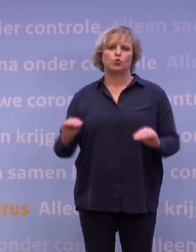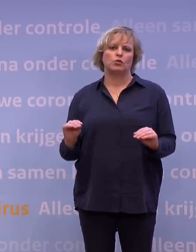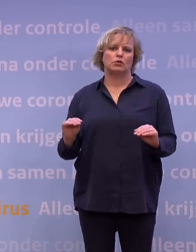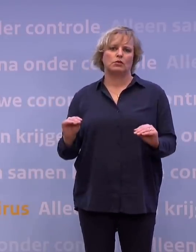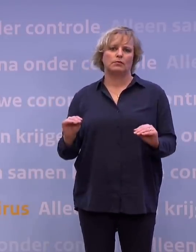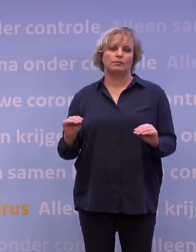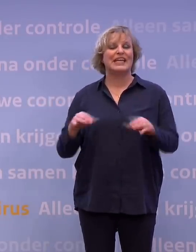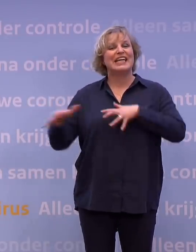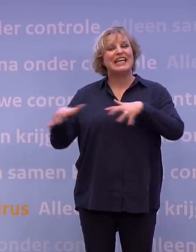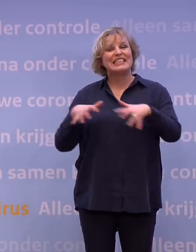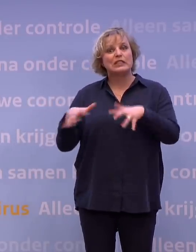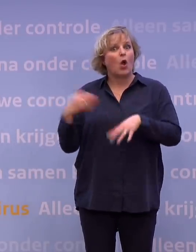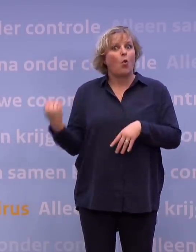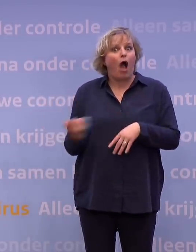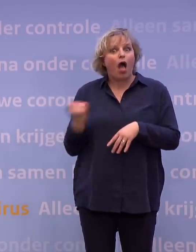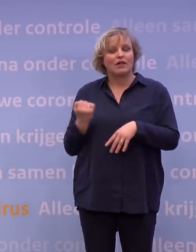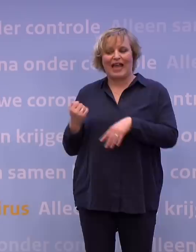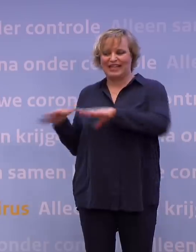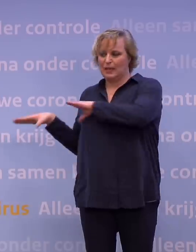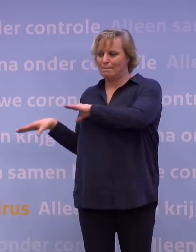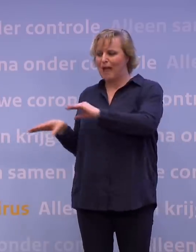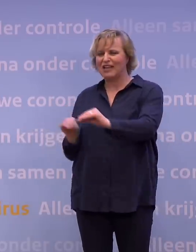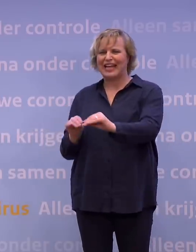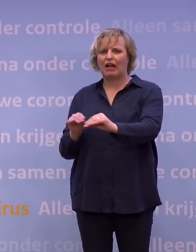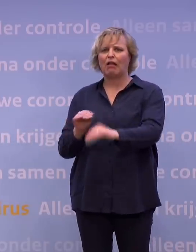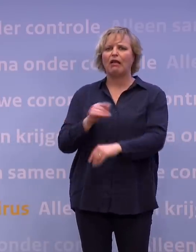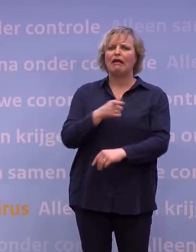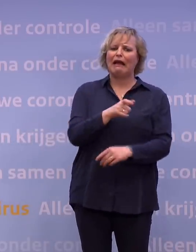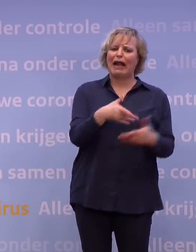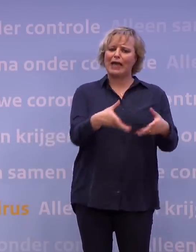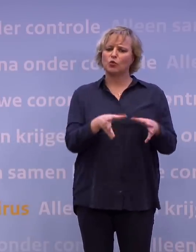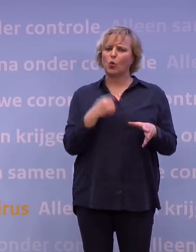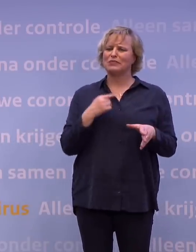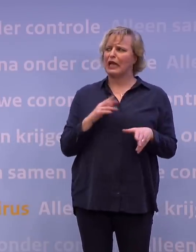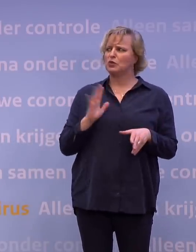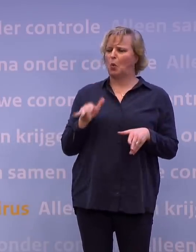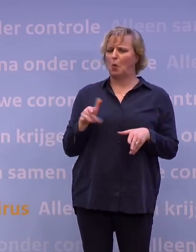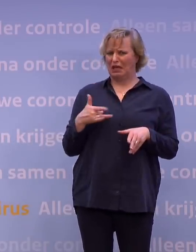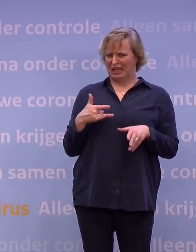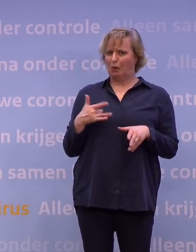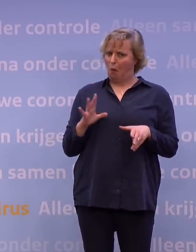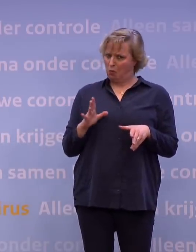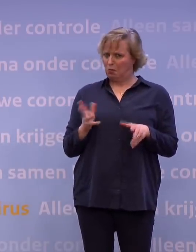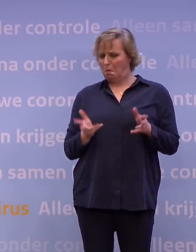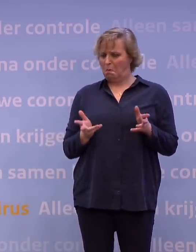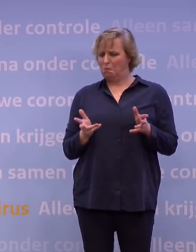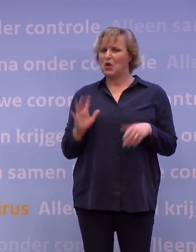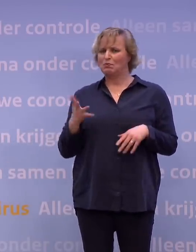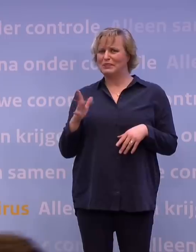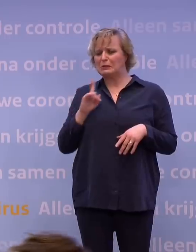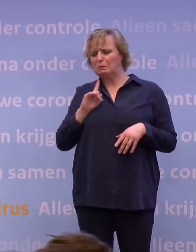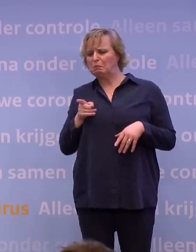Dat altijd het risico is bij maatregelen dat er een kleine groep mensen is die gaat kijken, ja, geldt dat nou wel voor mij en hoe zou ik eventueel daar niet